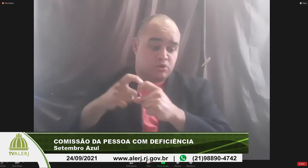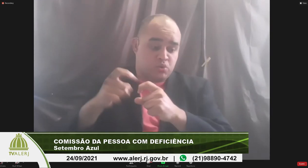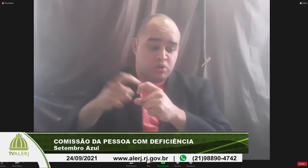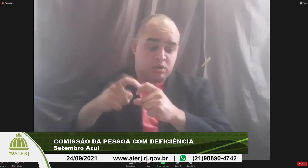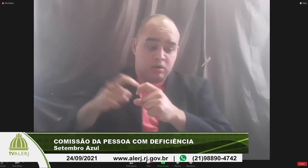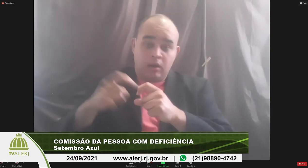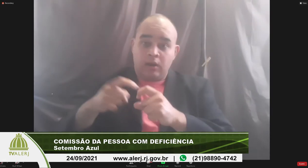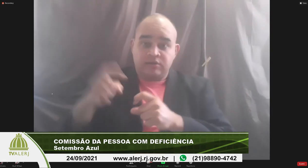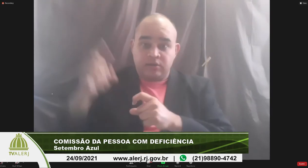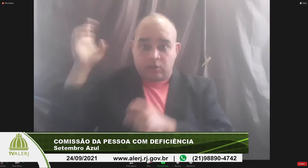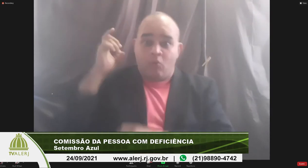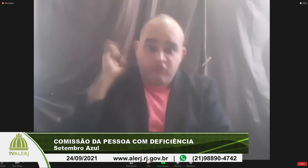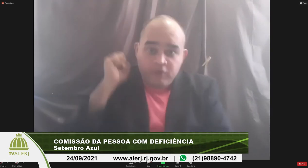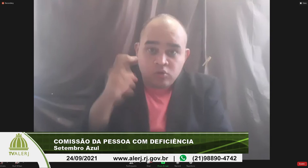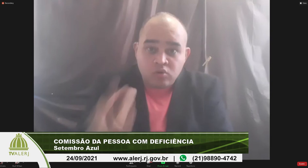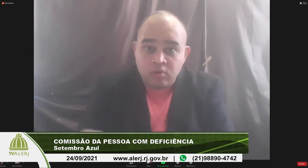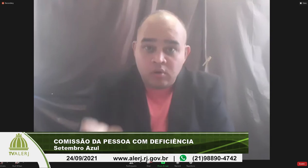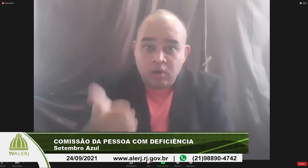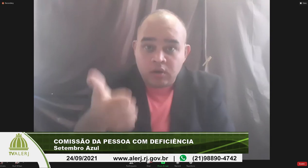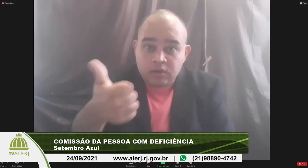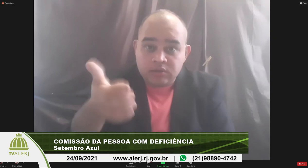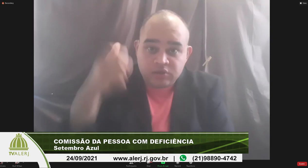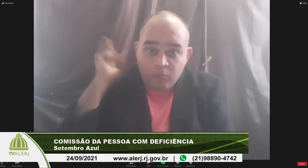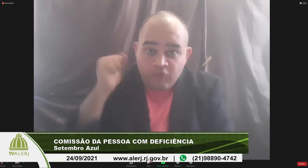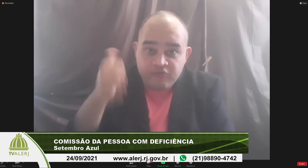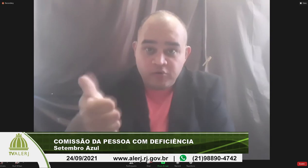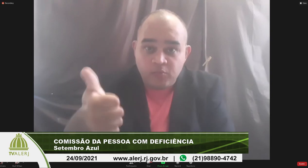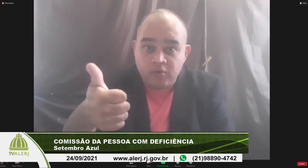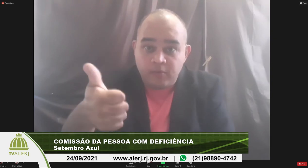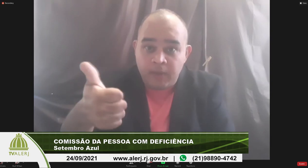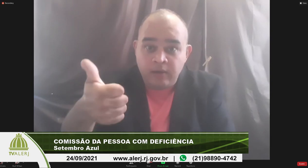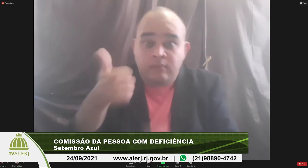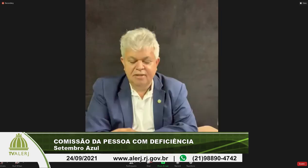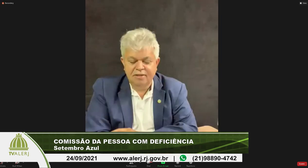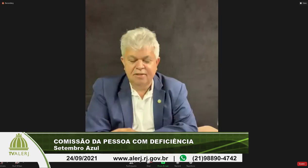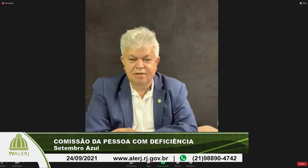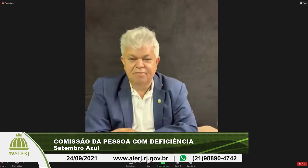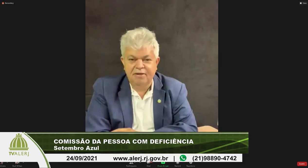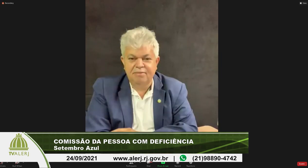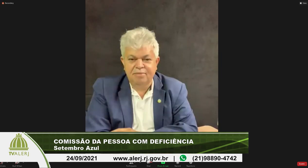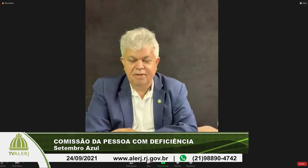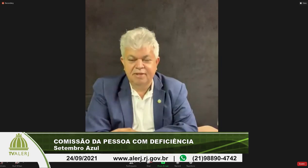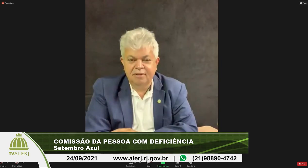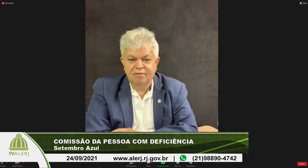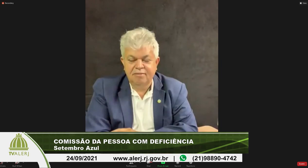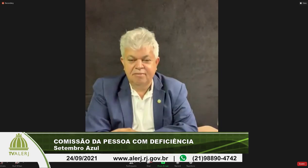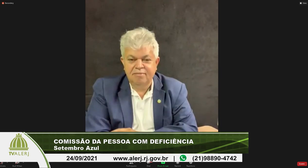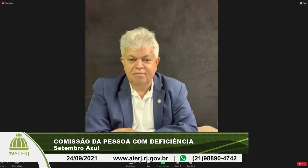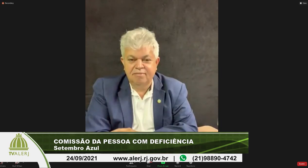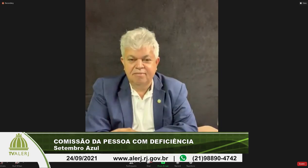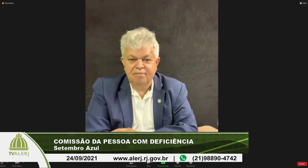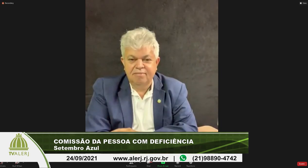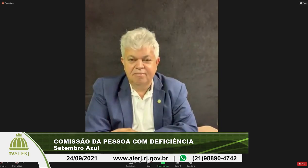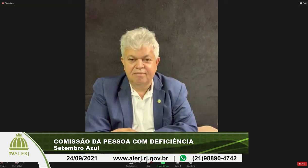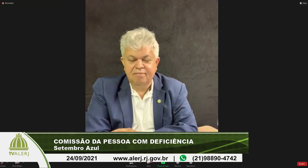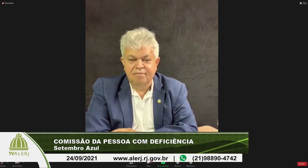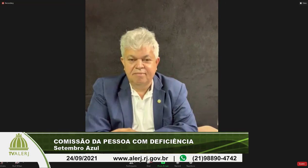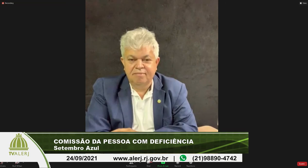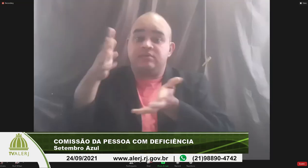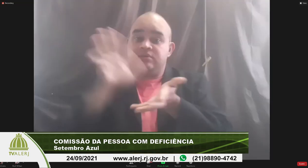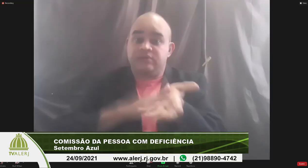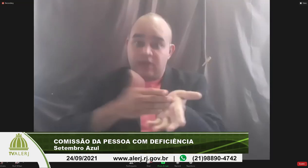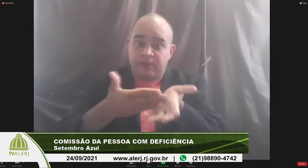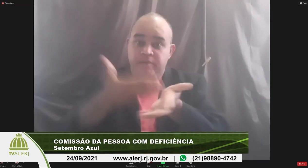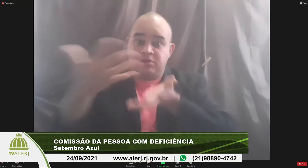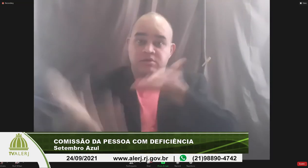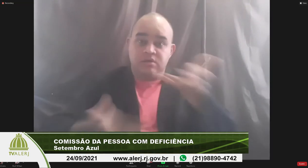médicos vocês estão ouvindo? vocês estão ouvindo muito bem? ok vou continuar a falta